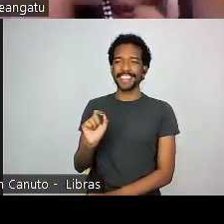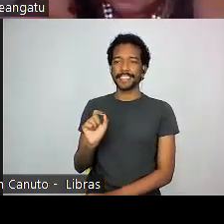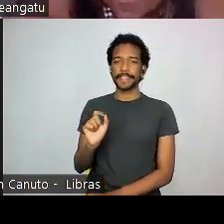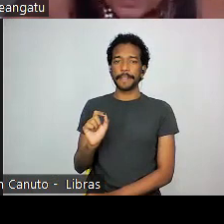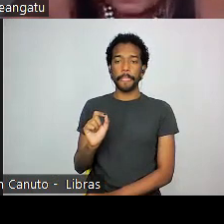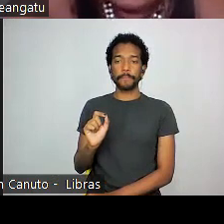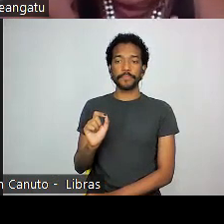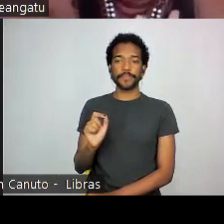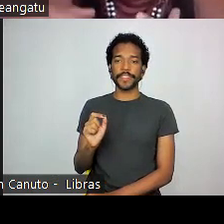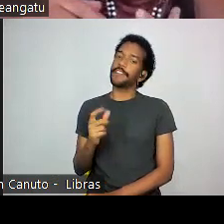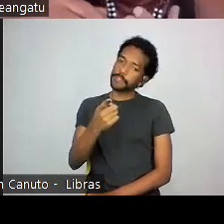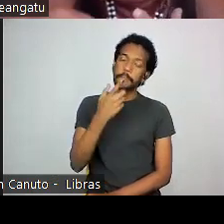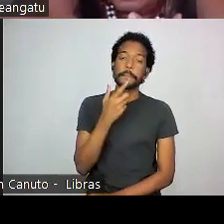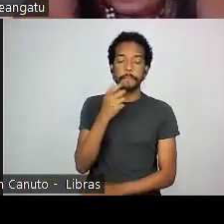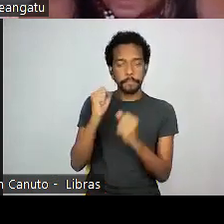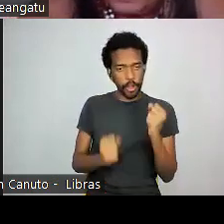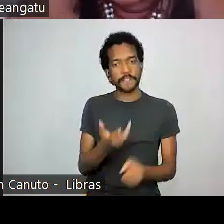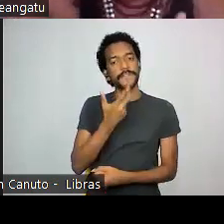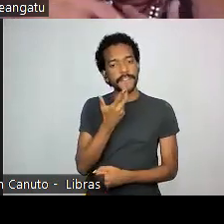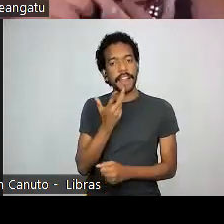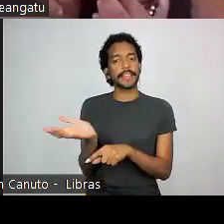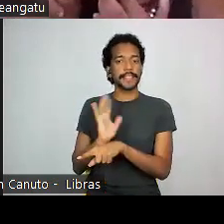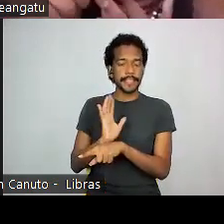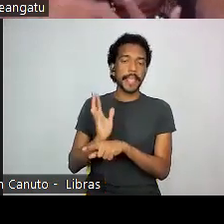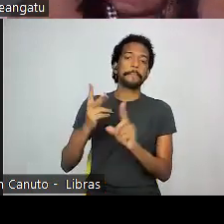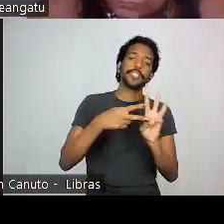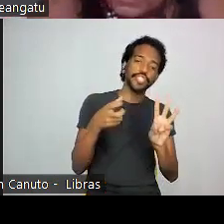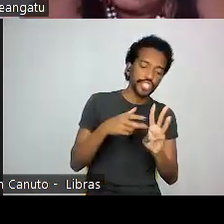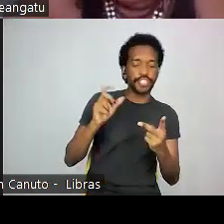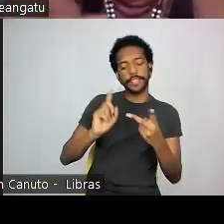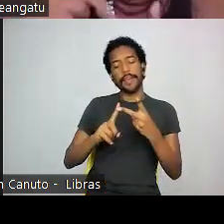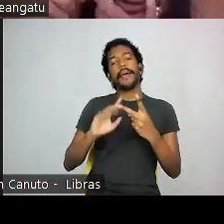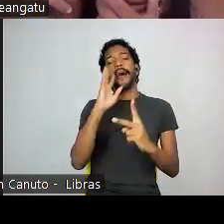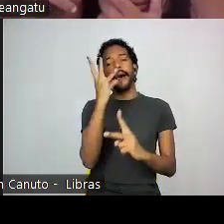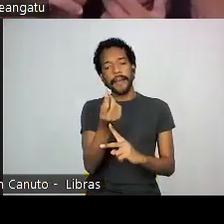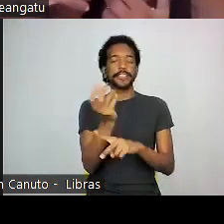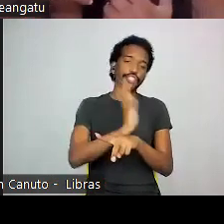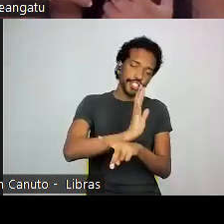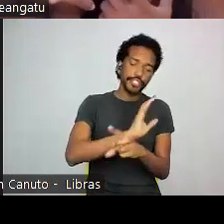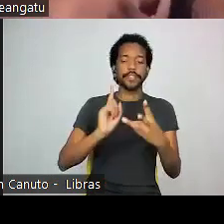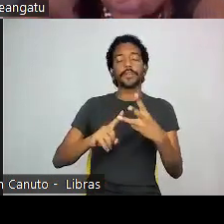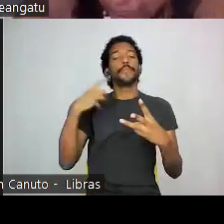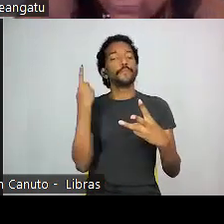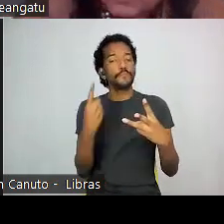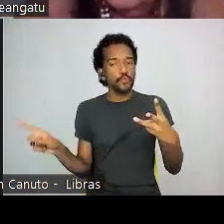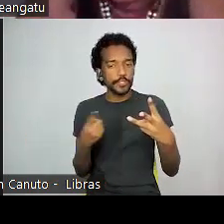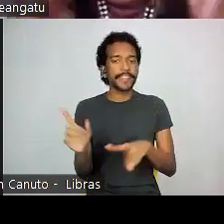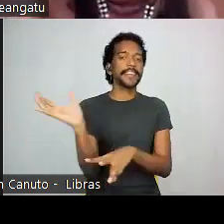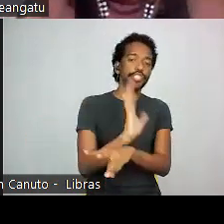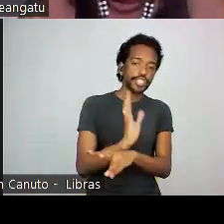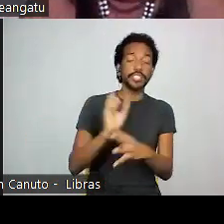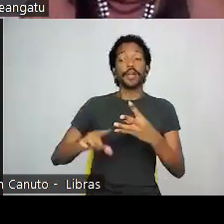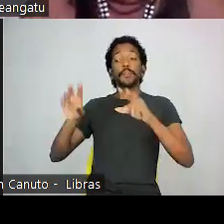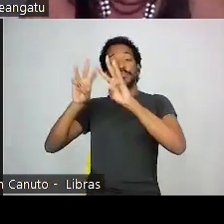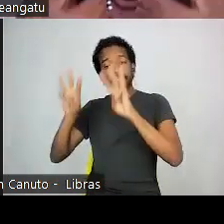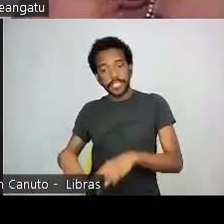Você pode falar de cinema indígena, você pode falar de artes indígenas, você pode falar de música indígena, você pode falar de museus indígenas e ainda